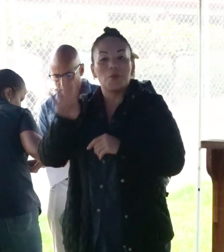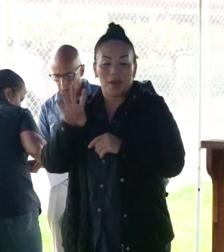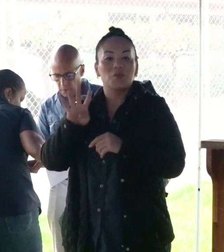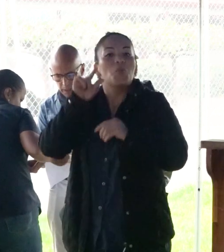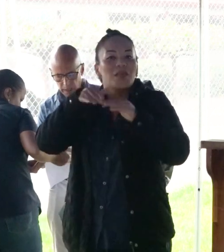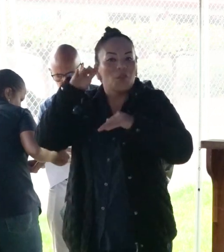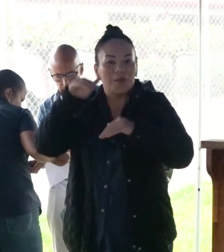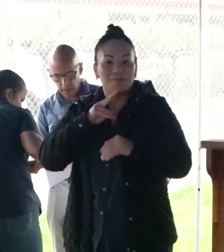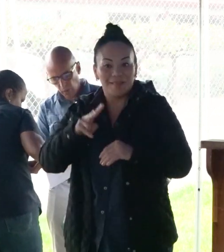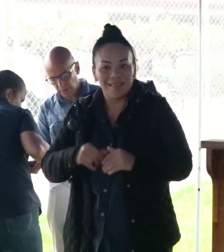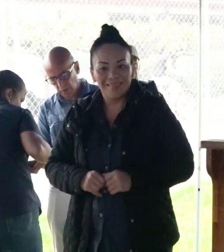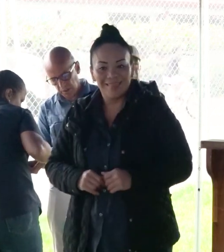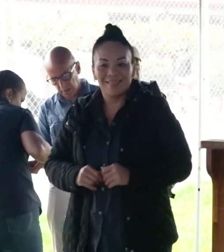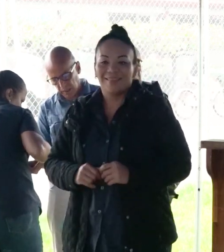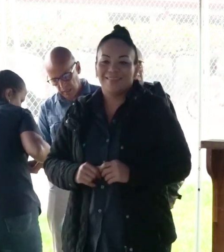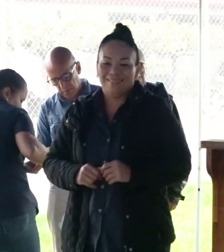poquito más, ¿verdad?